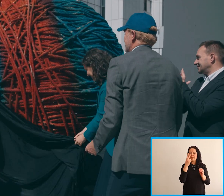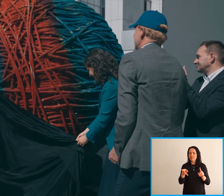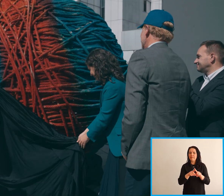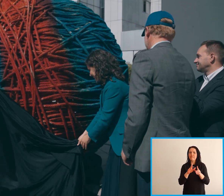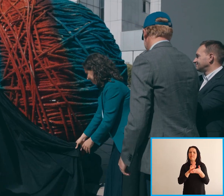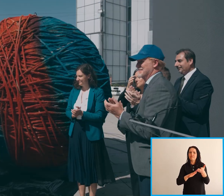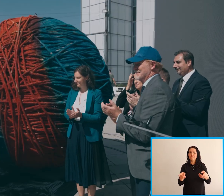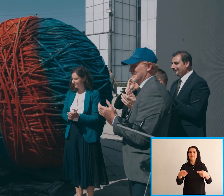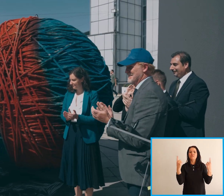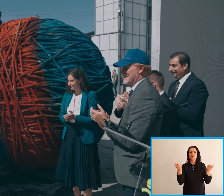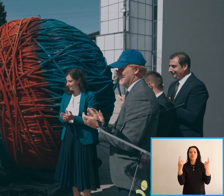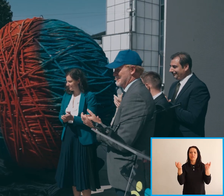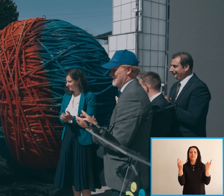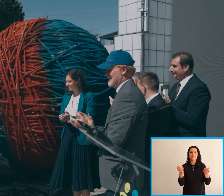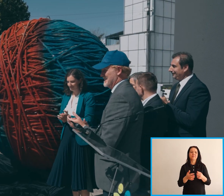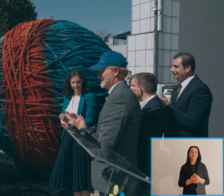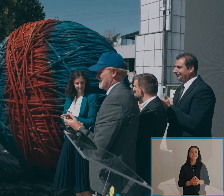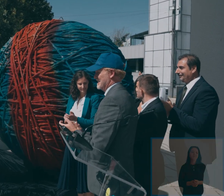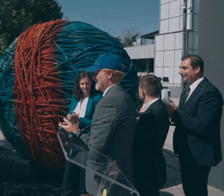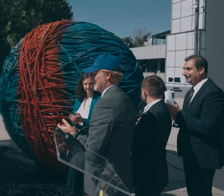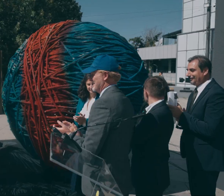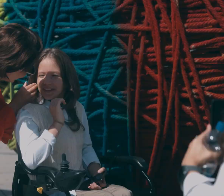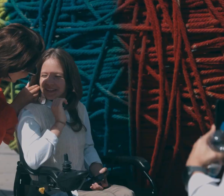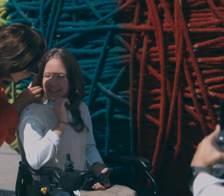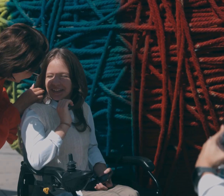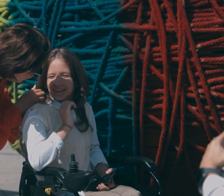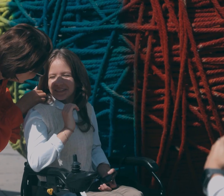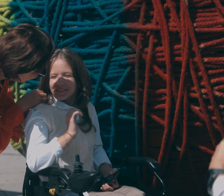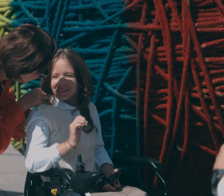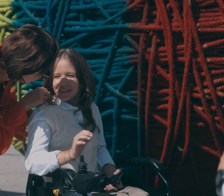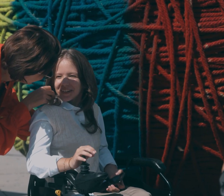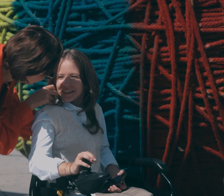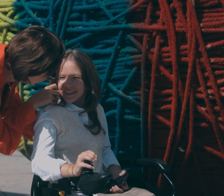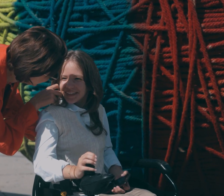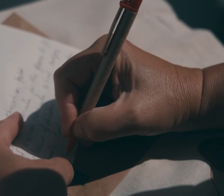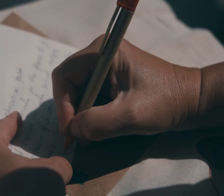A PYM